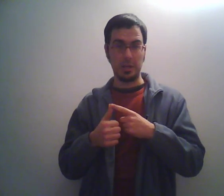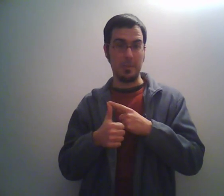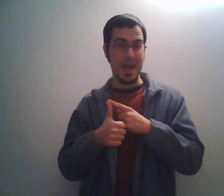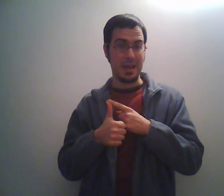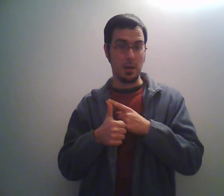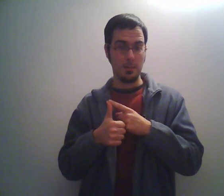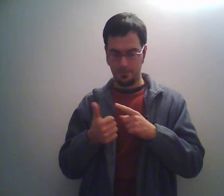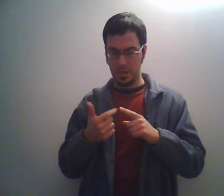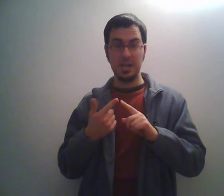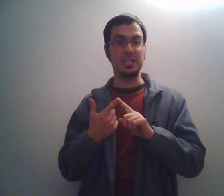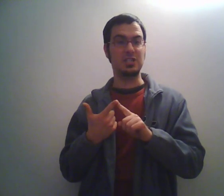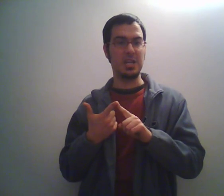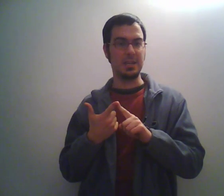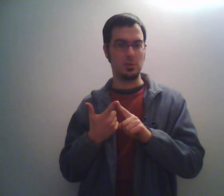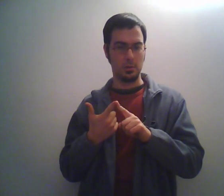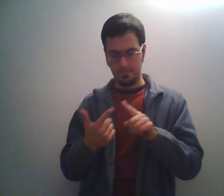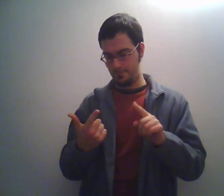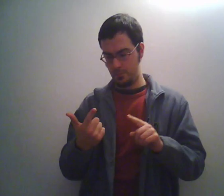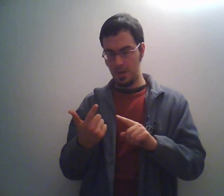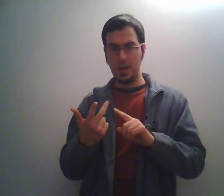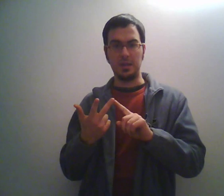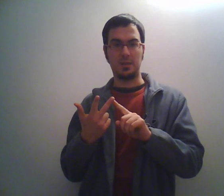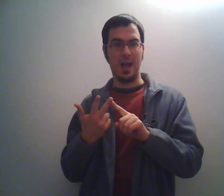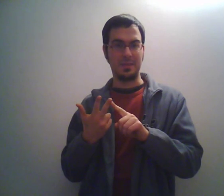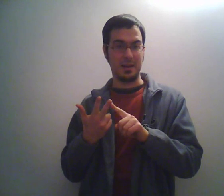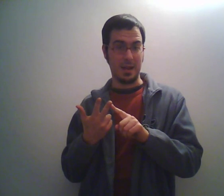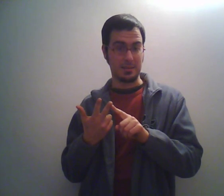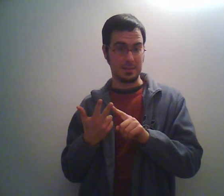i Nen, i G.I. Joe, i Thundercut.